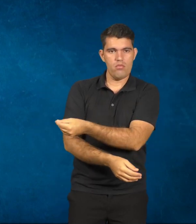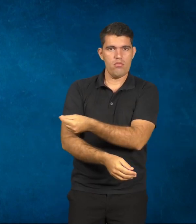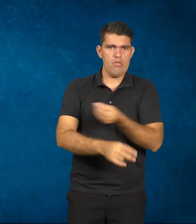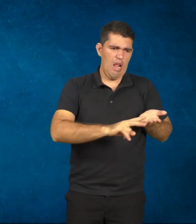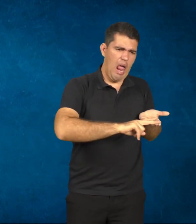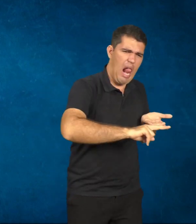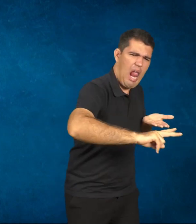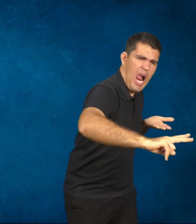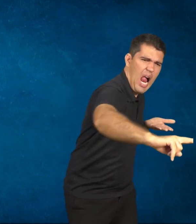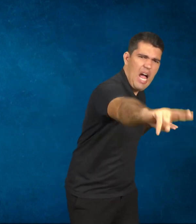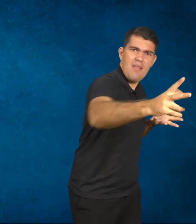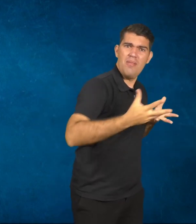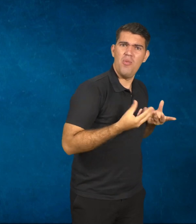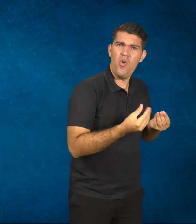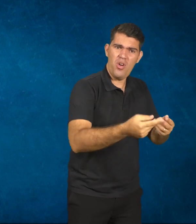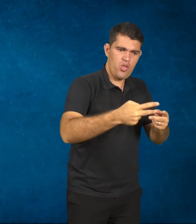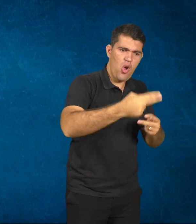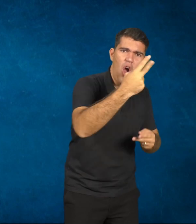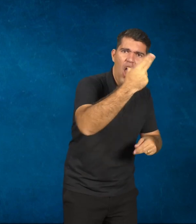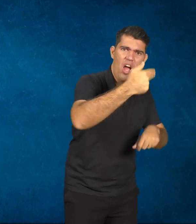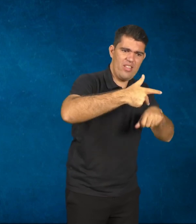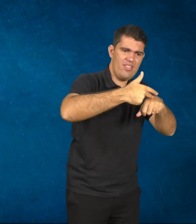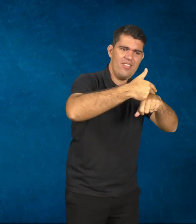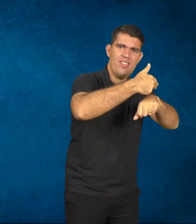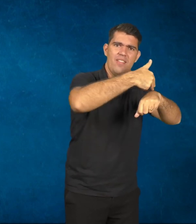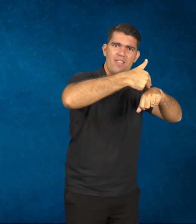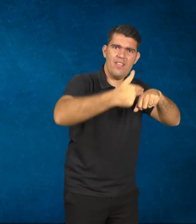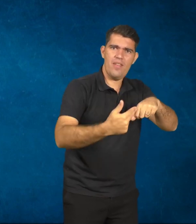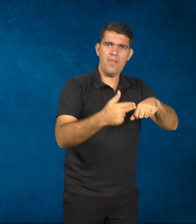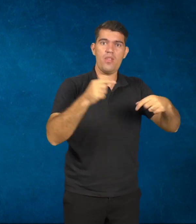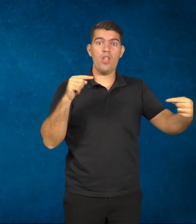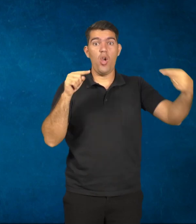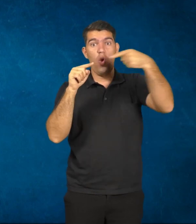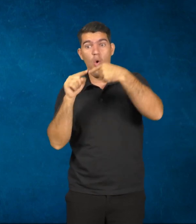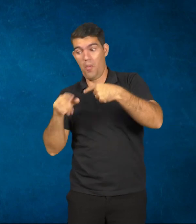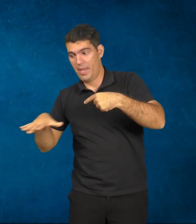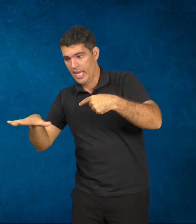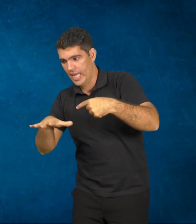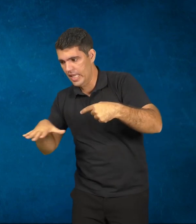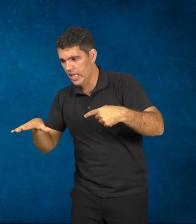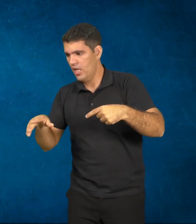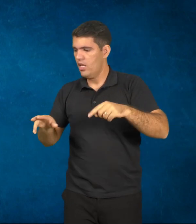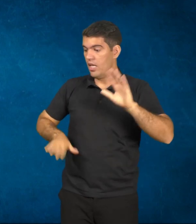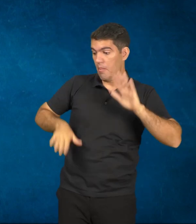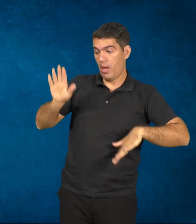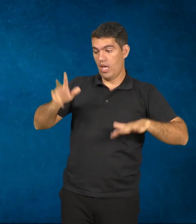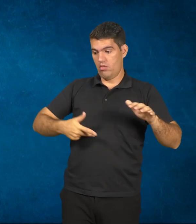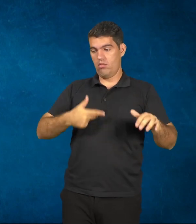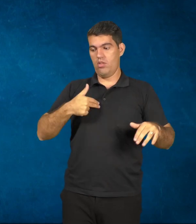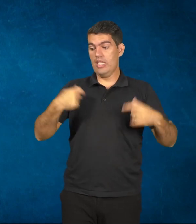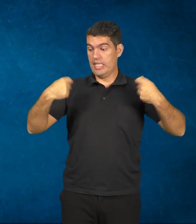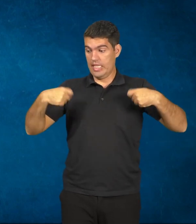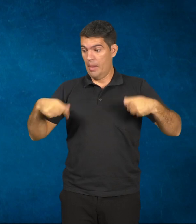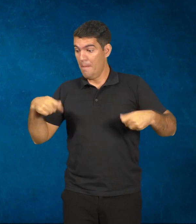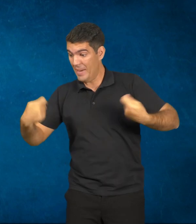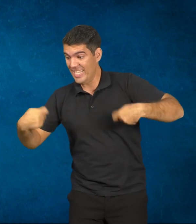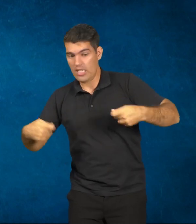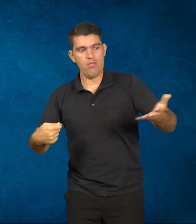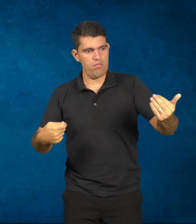de instrumentos, muitos deles, inclusive, desenhados para aquele tipo de situação, em que ele usa quando houver necessidade. Eu acho que é a mesma